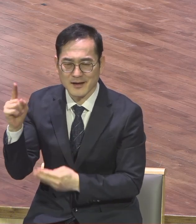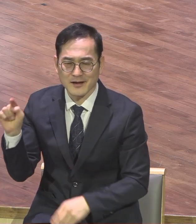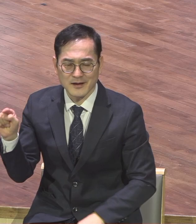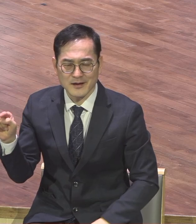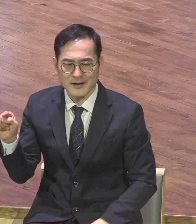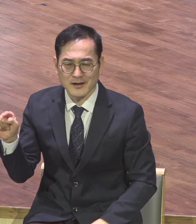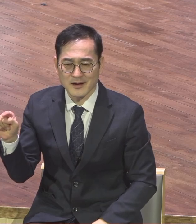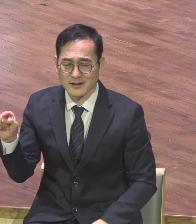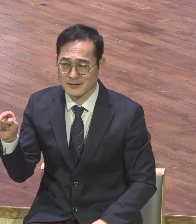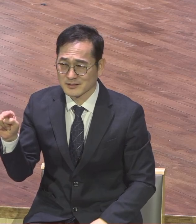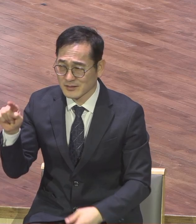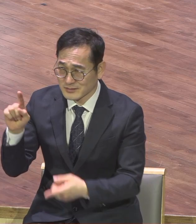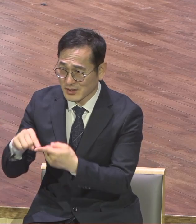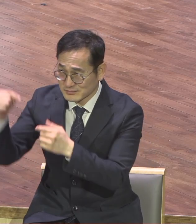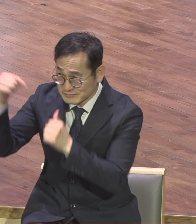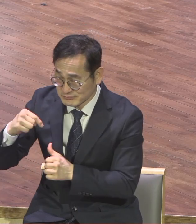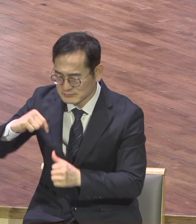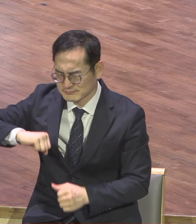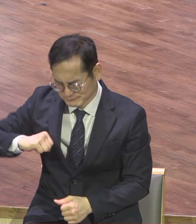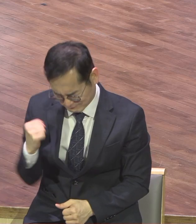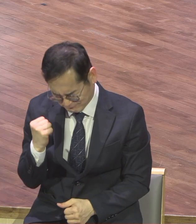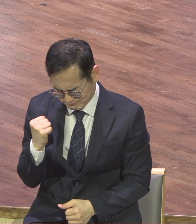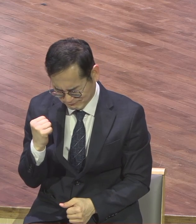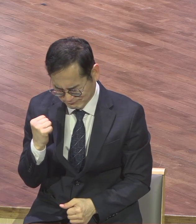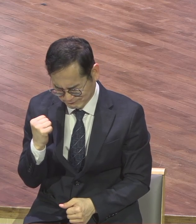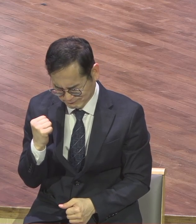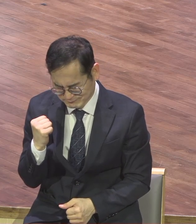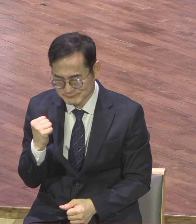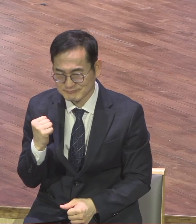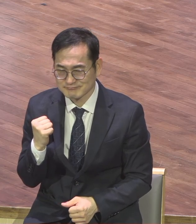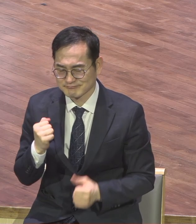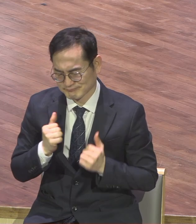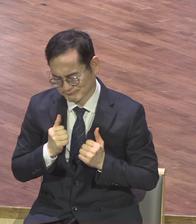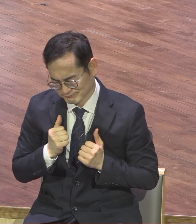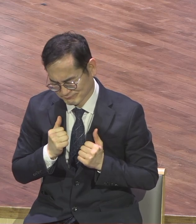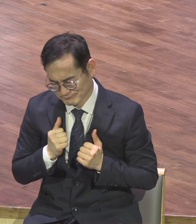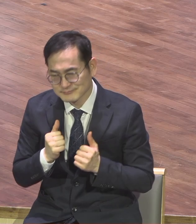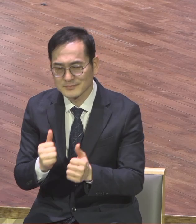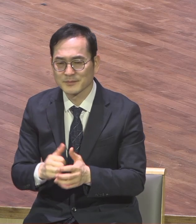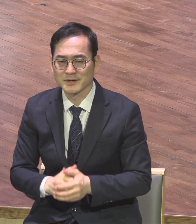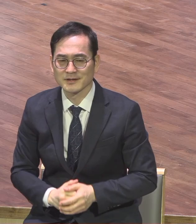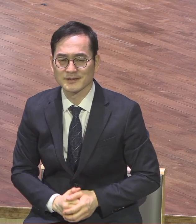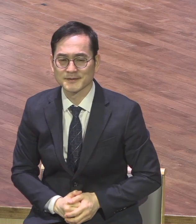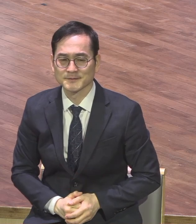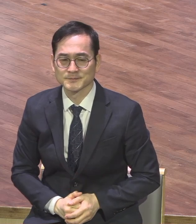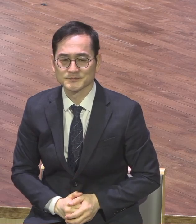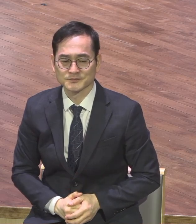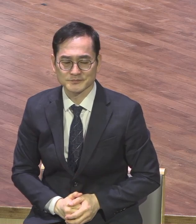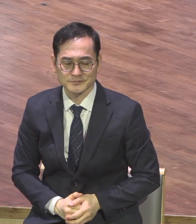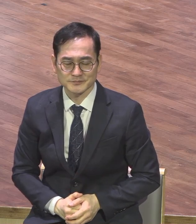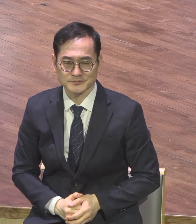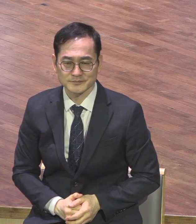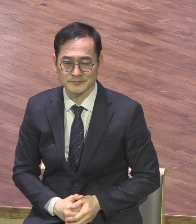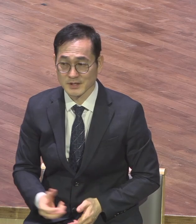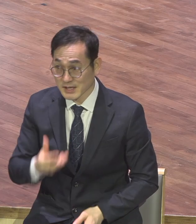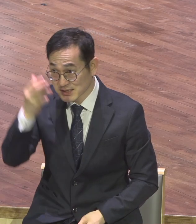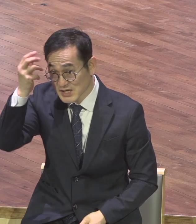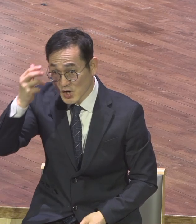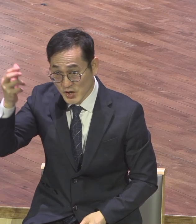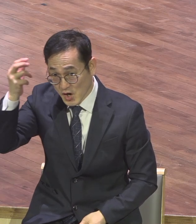지켜야 되는 힘써 특별히 이 말씀 속에는 누군가 성령이 하나 되게 하신 교회를